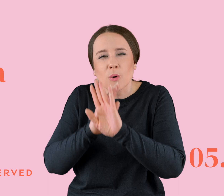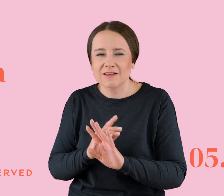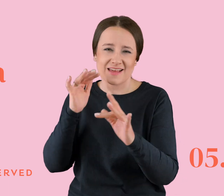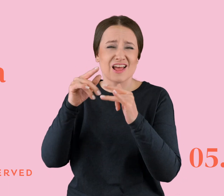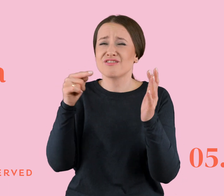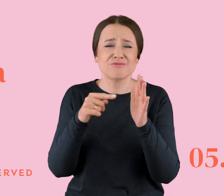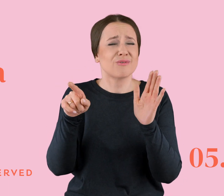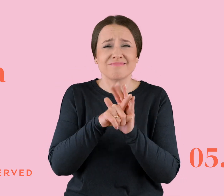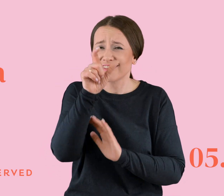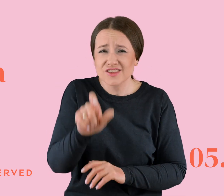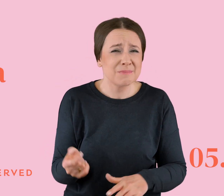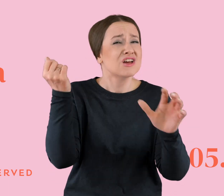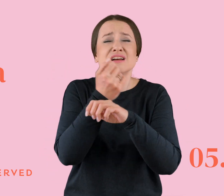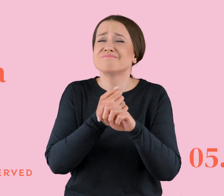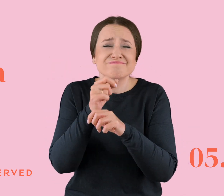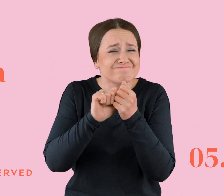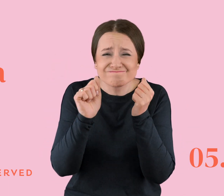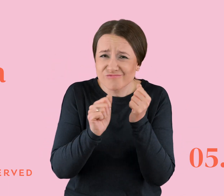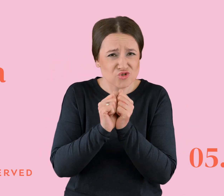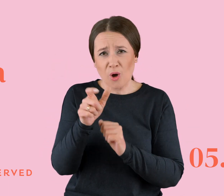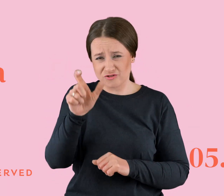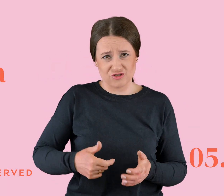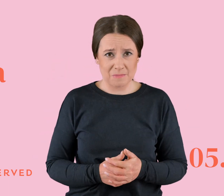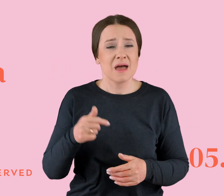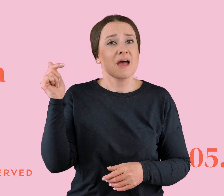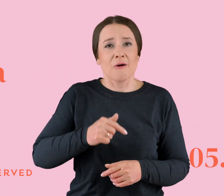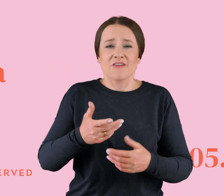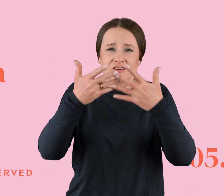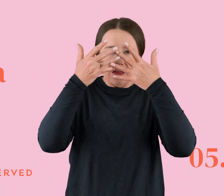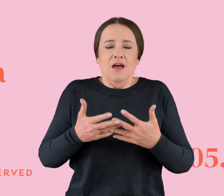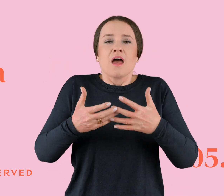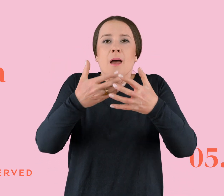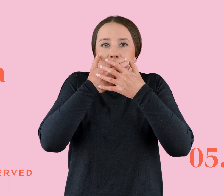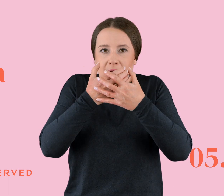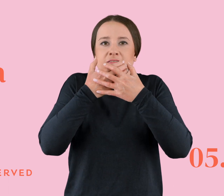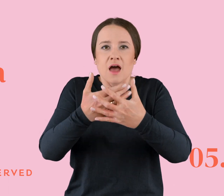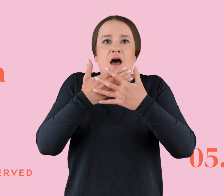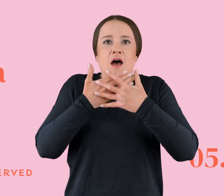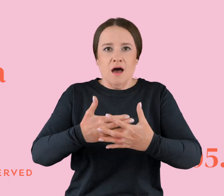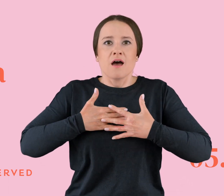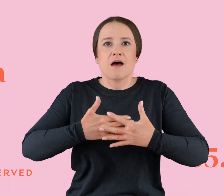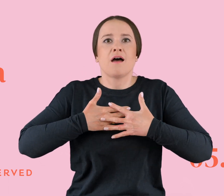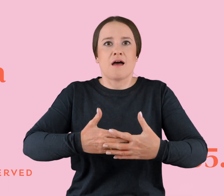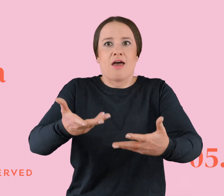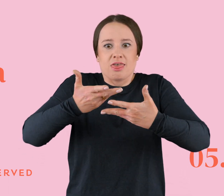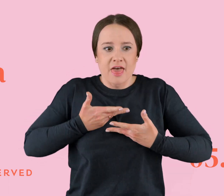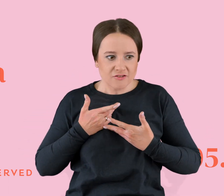szkodliwe. To jest toksyczne. Masz w tym momencie w ogóle założyć sobie maskę tlenową i spierdalać z tego toksycznego smrodu, bo po coś ci